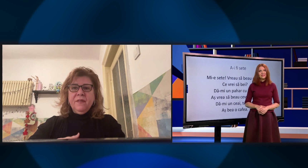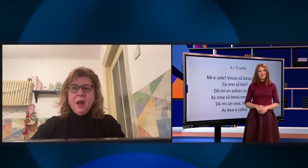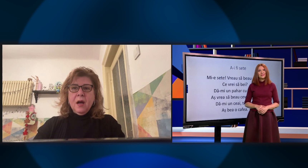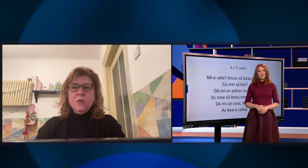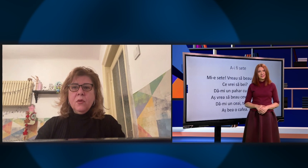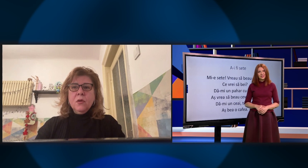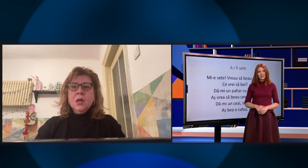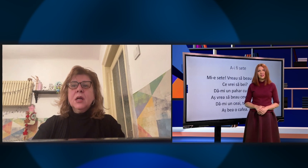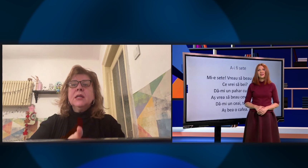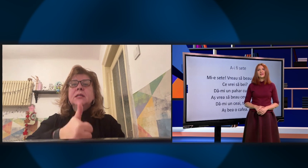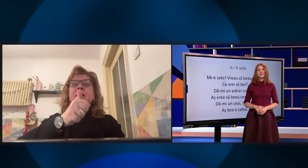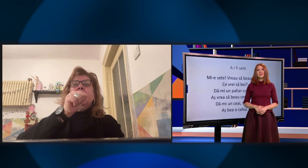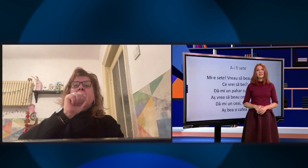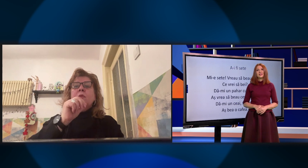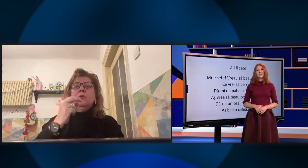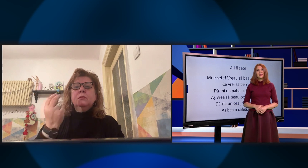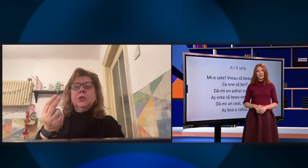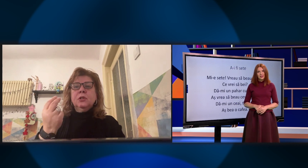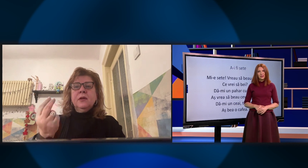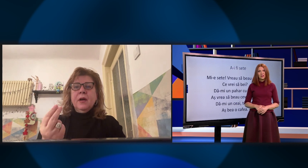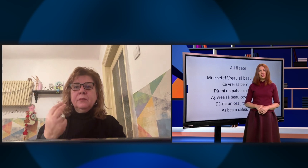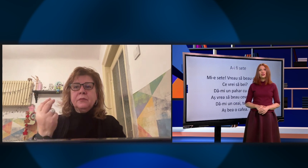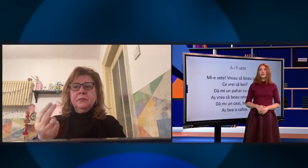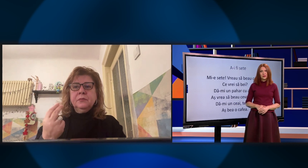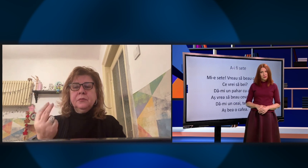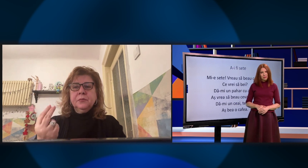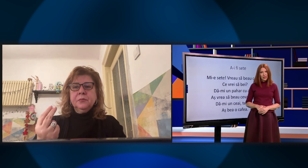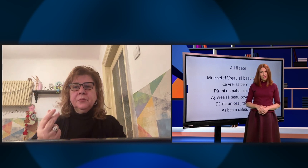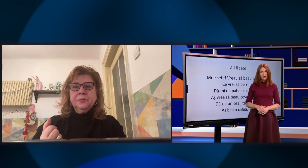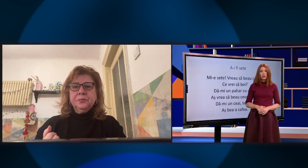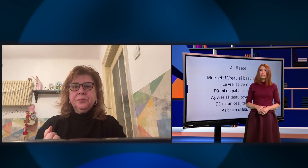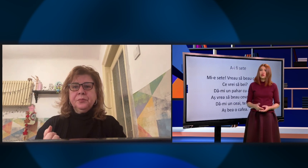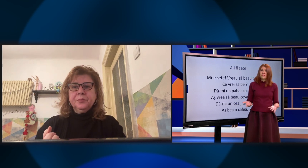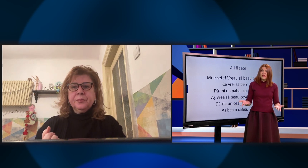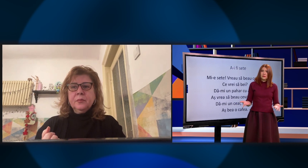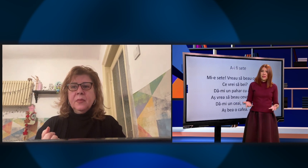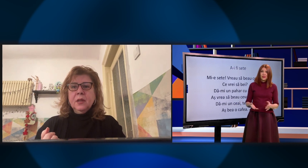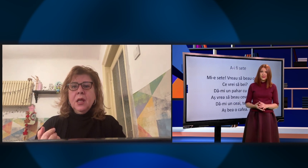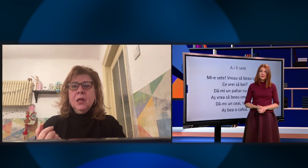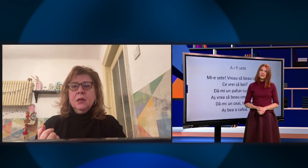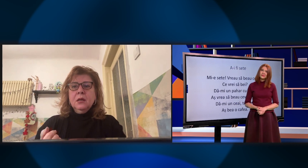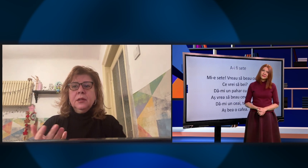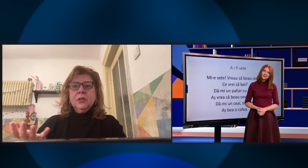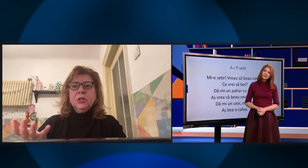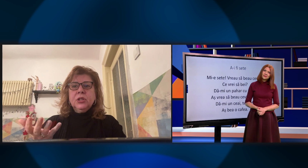Eu vreau să beau ceva. Bine. Ce vrei să bei?